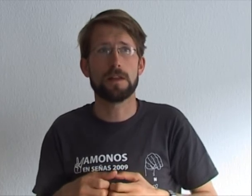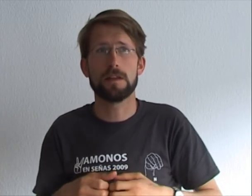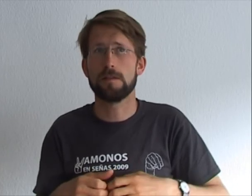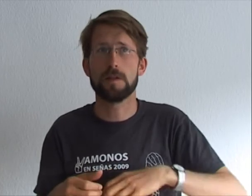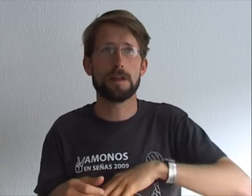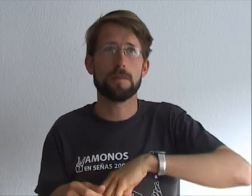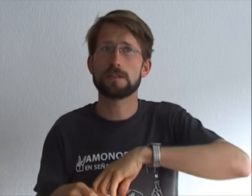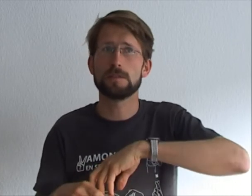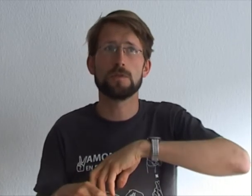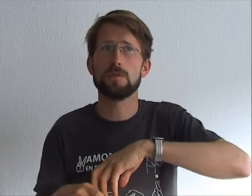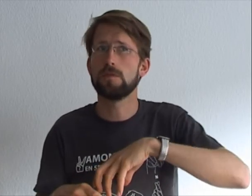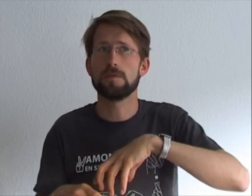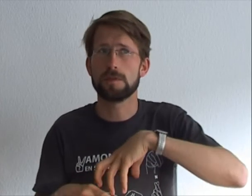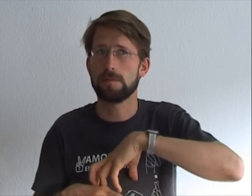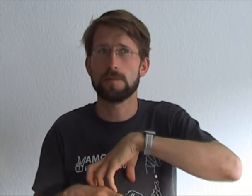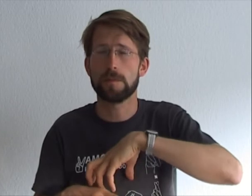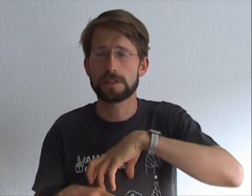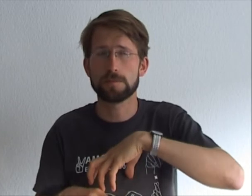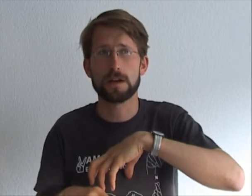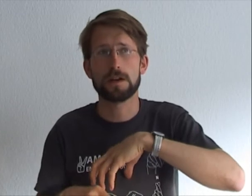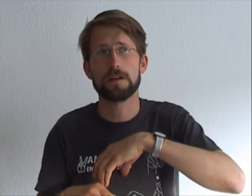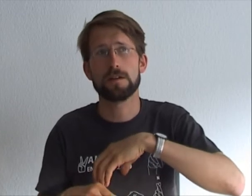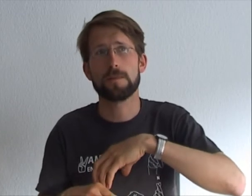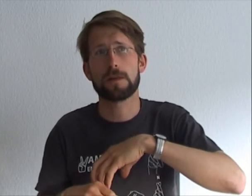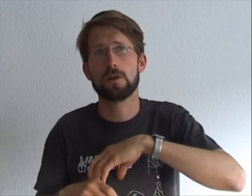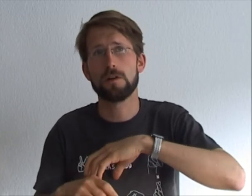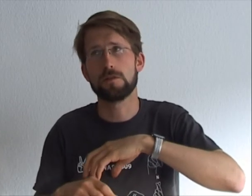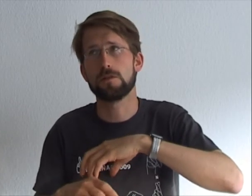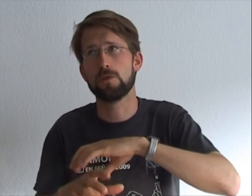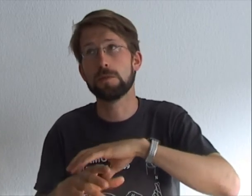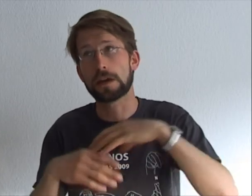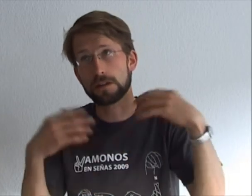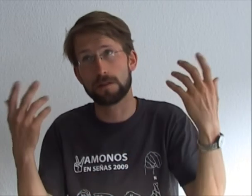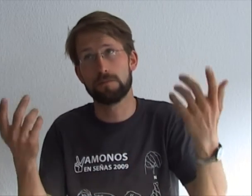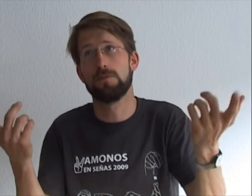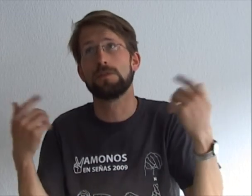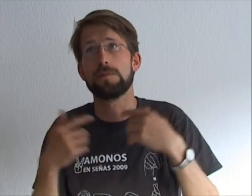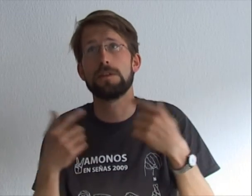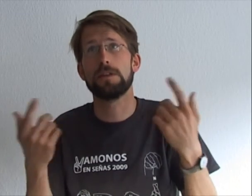máximo, la máxima cubierta posible de